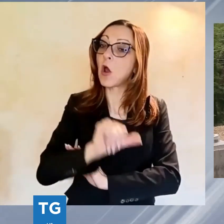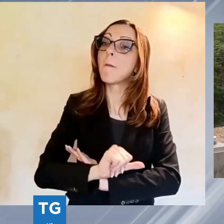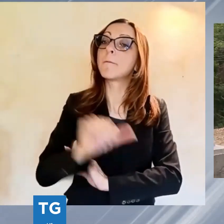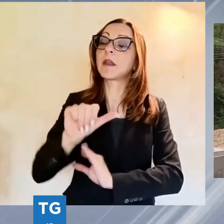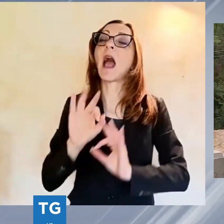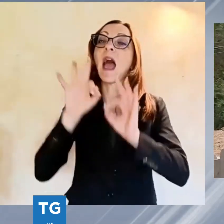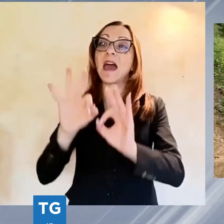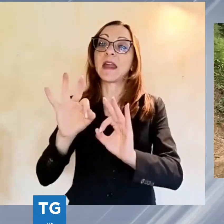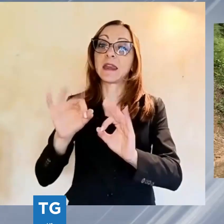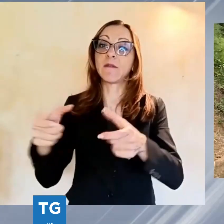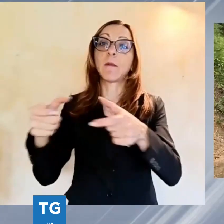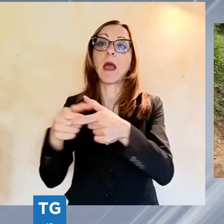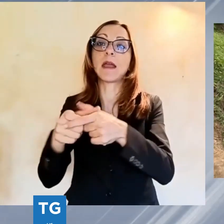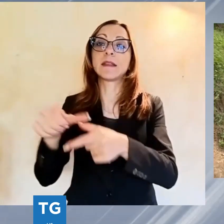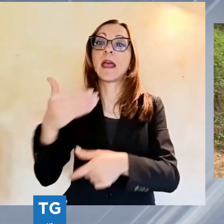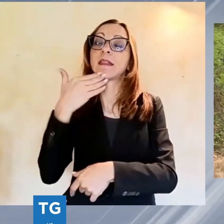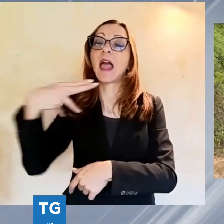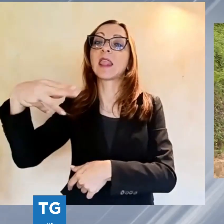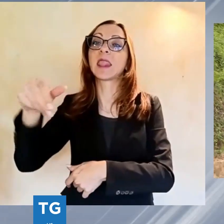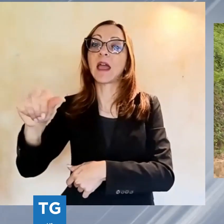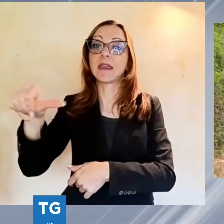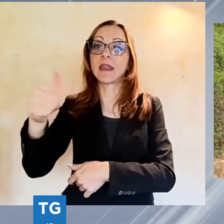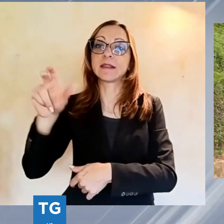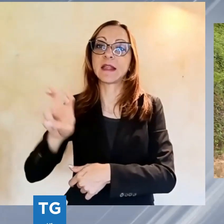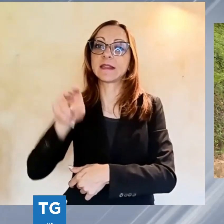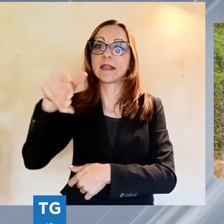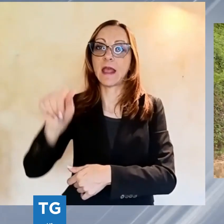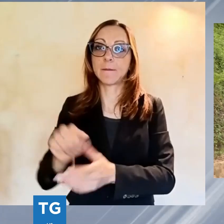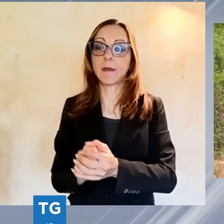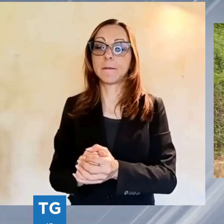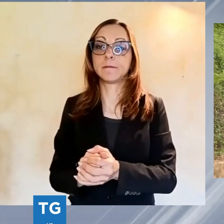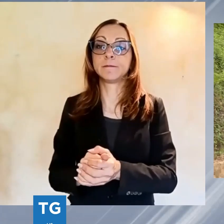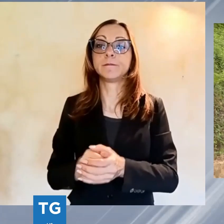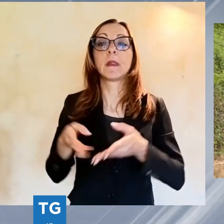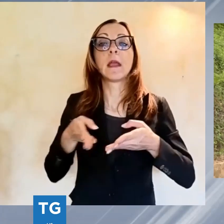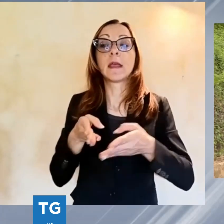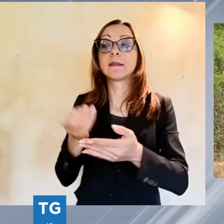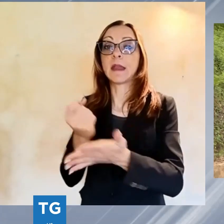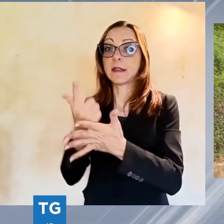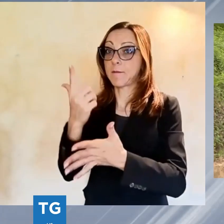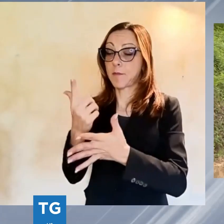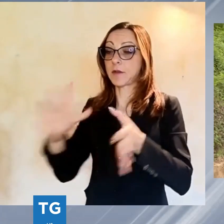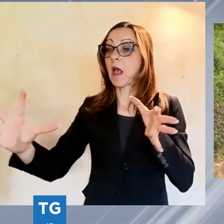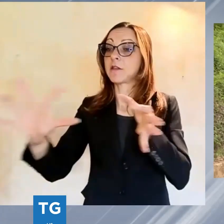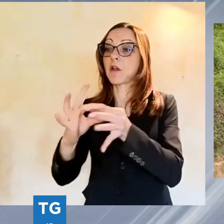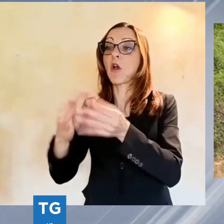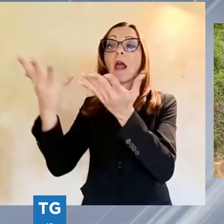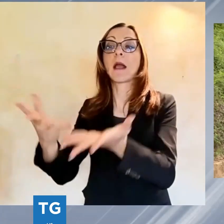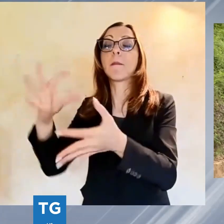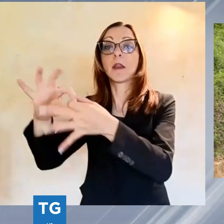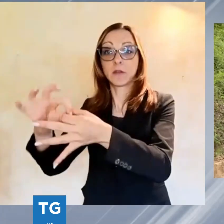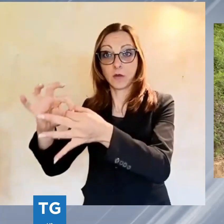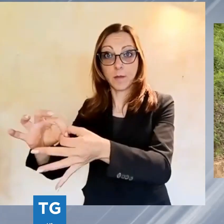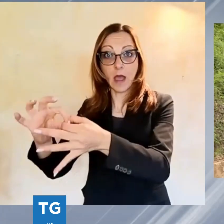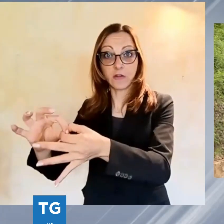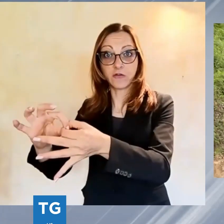'Anna. È un'infrastruttura importante perché collega il Parco Nazionale della Pace e quest'anno è l'ottantesimo anniversario della strada di Sant